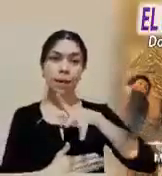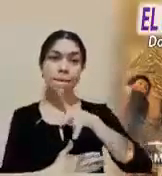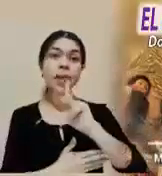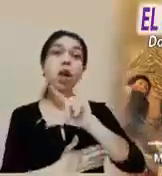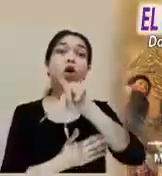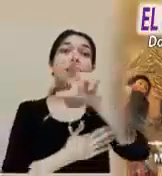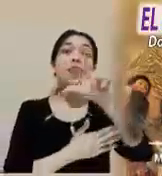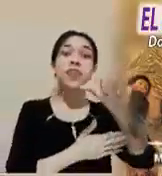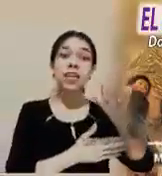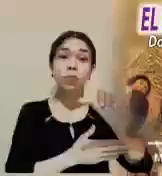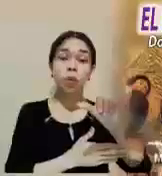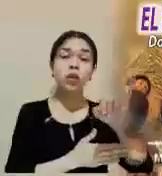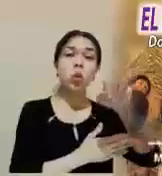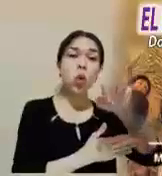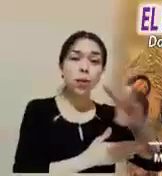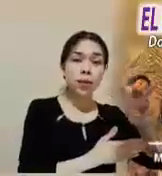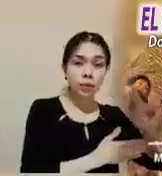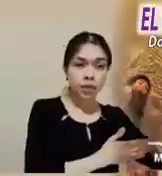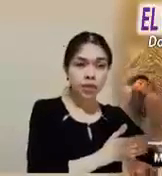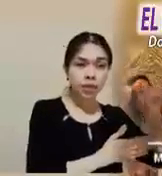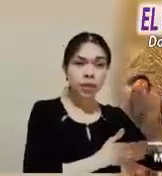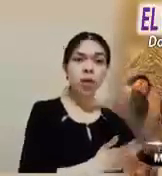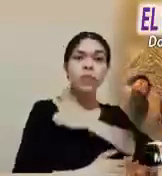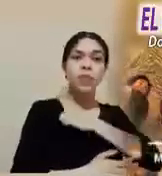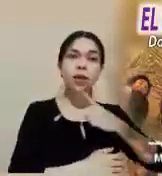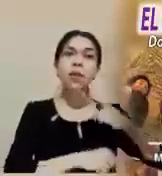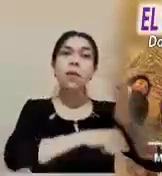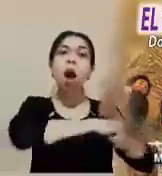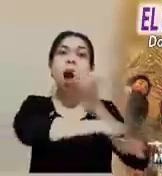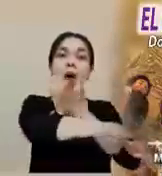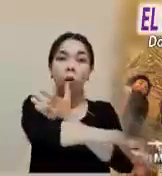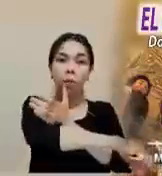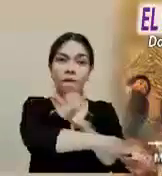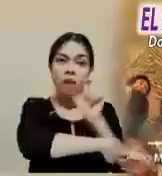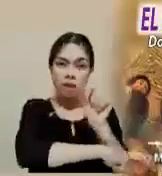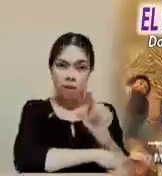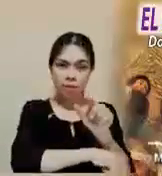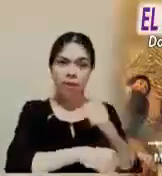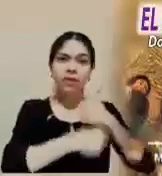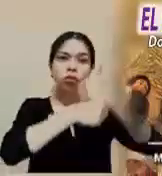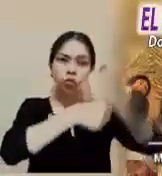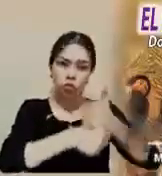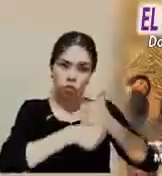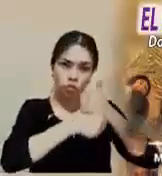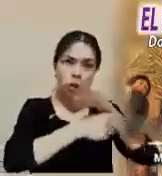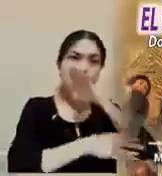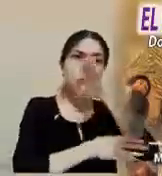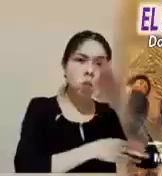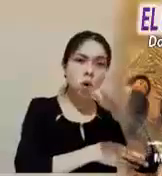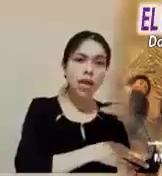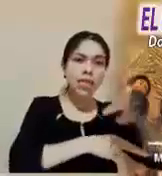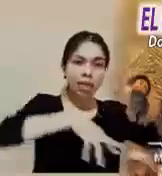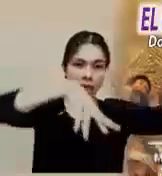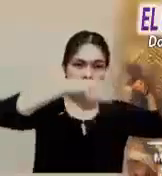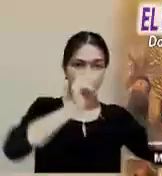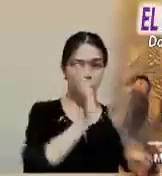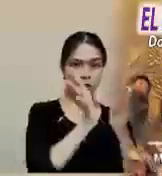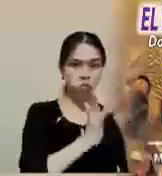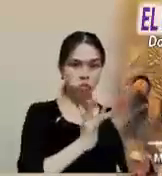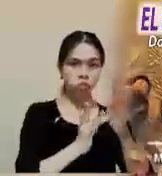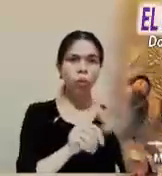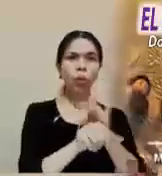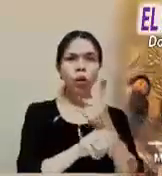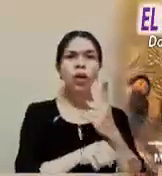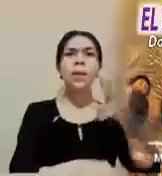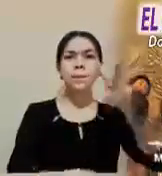pasión, muerte y resurrección. Somos sus discípulos, vivamos esta semana con Jesús.